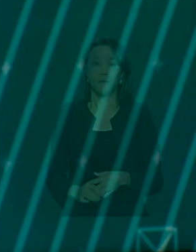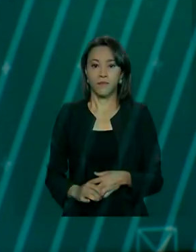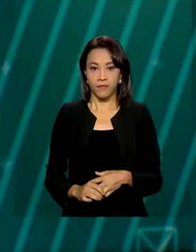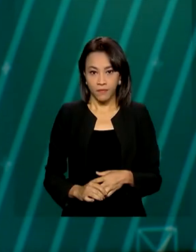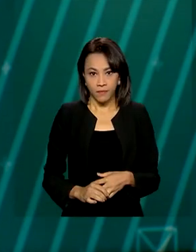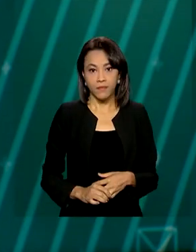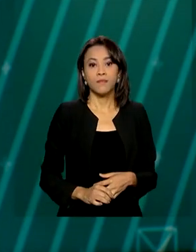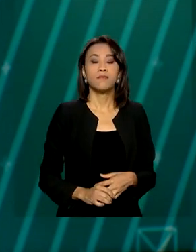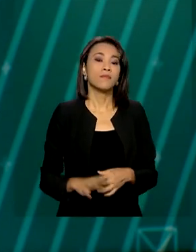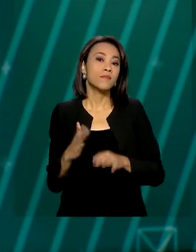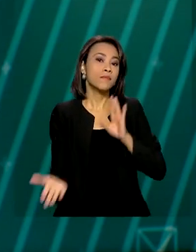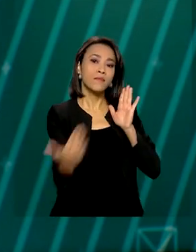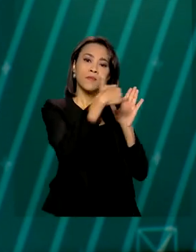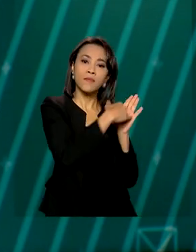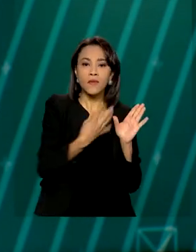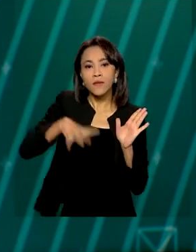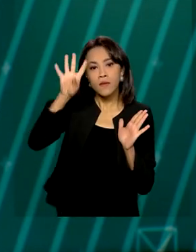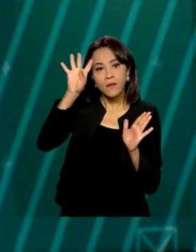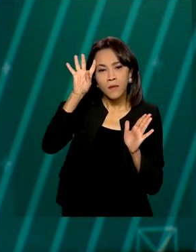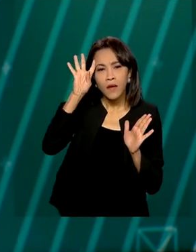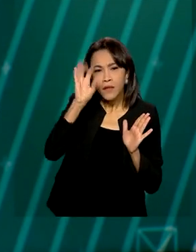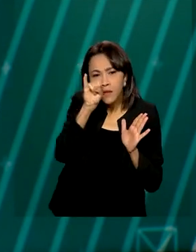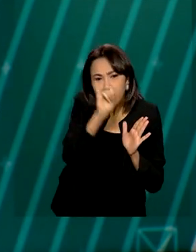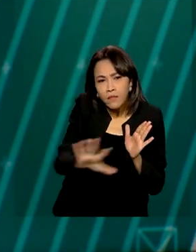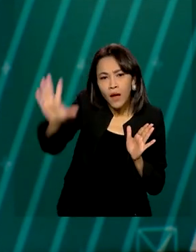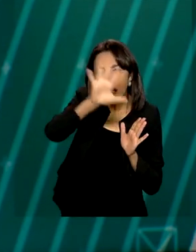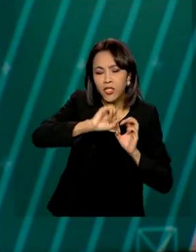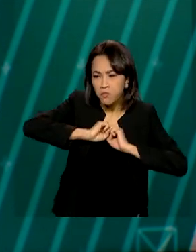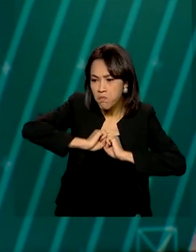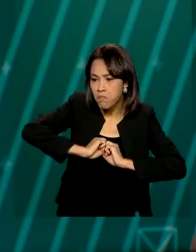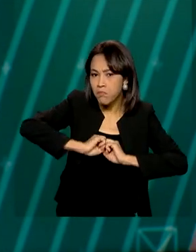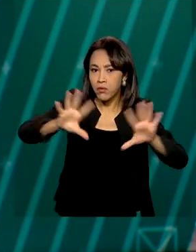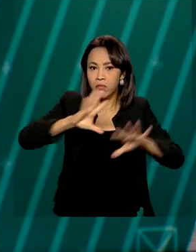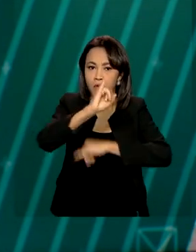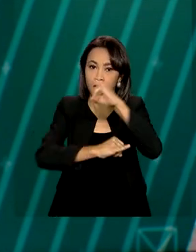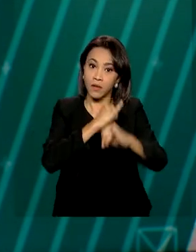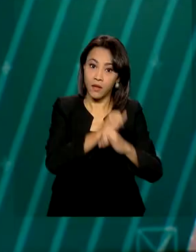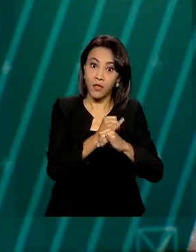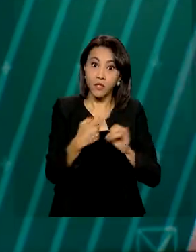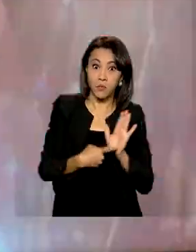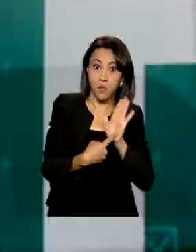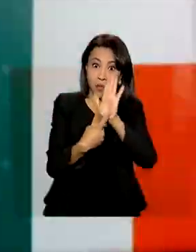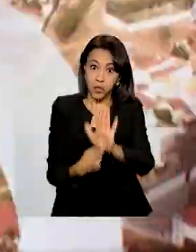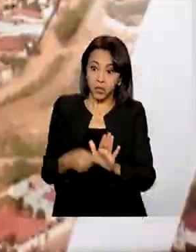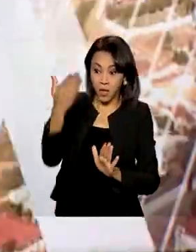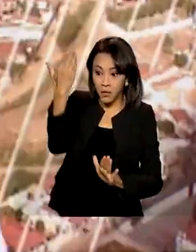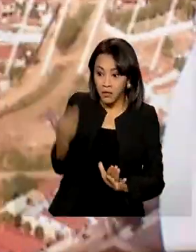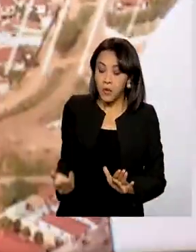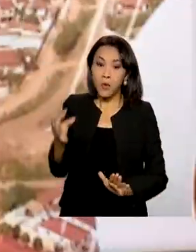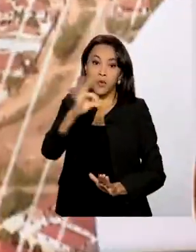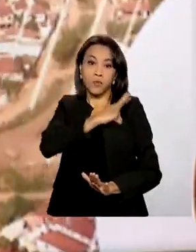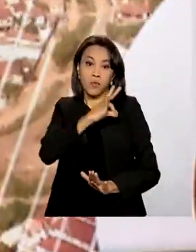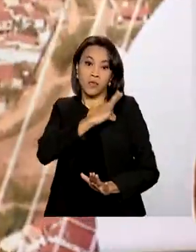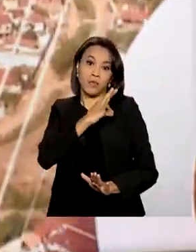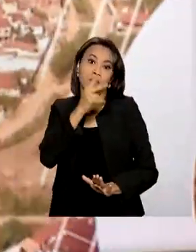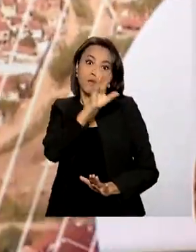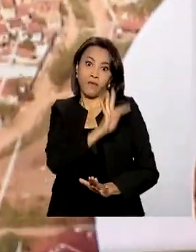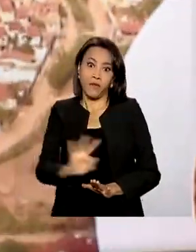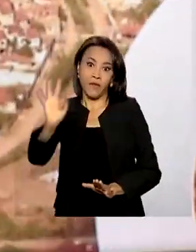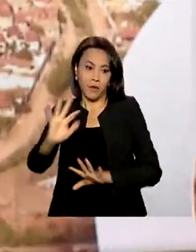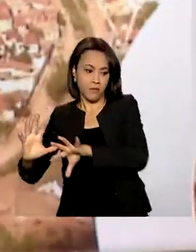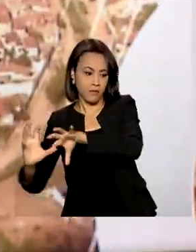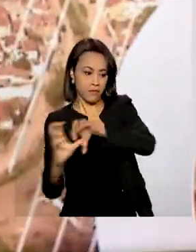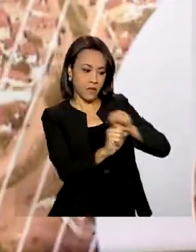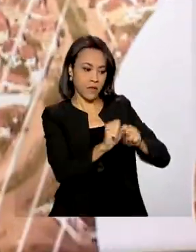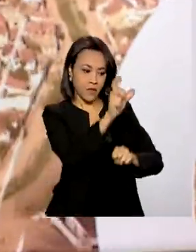Na última quarta-feira, imagens veiculadas na internet mostraram agentes da Polícia Rodoviária Federal prendendo um homem numa